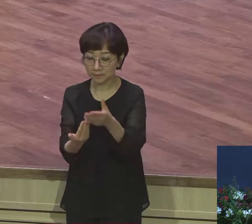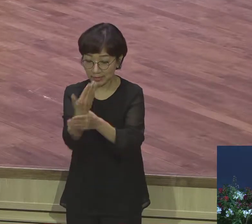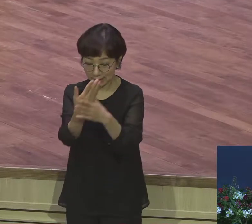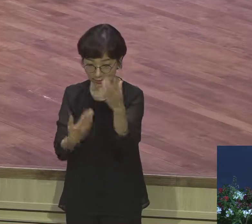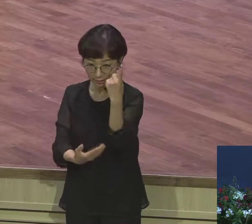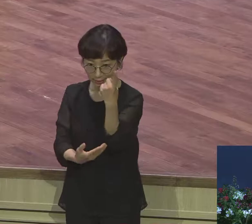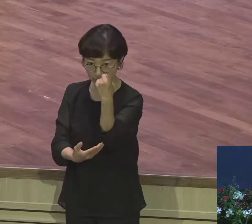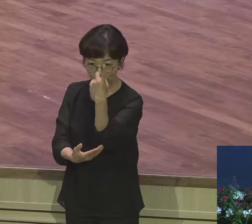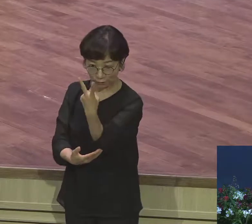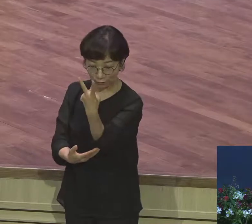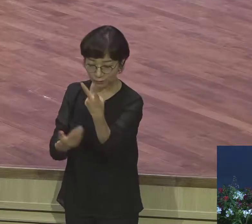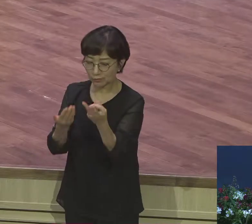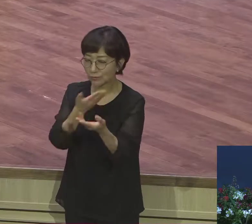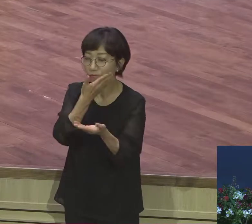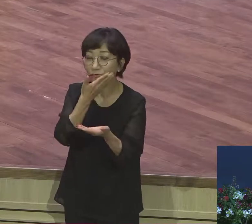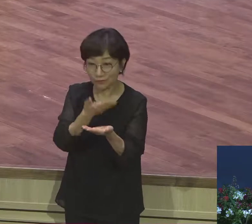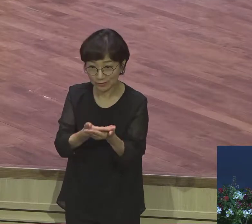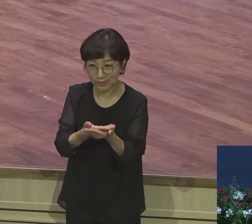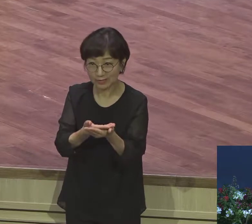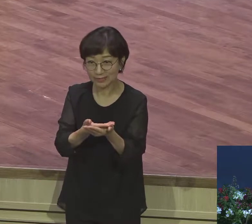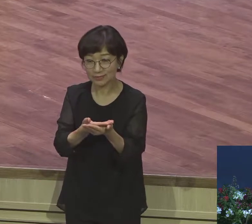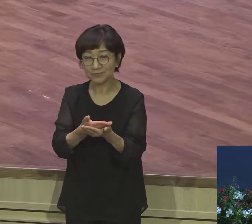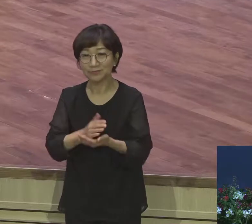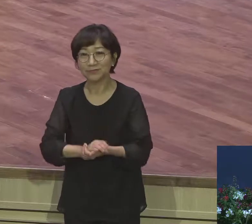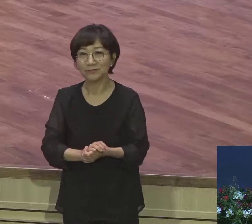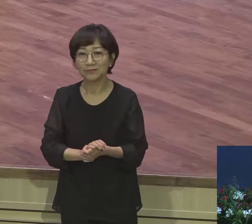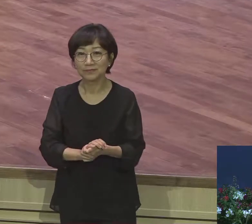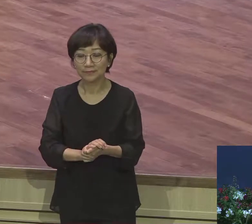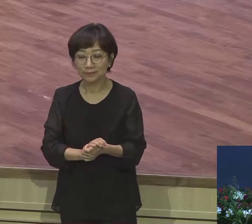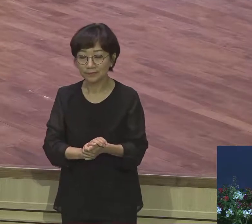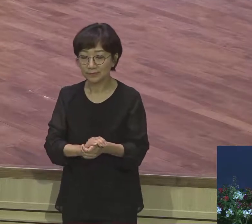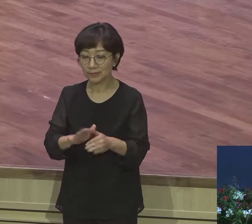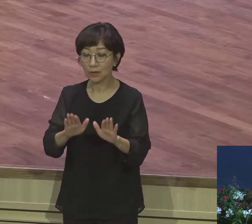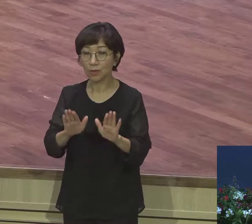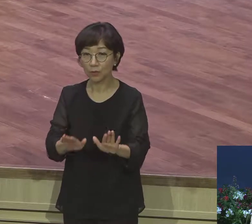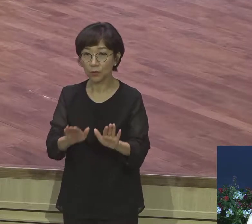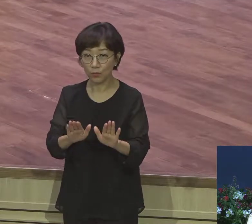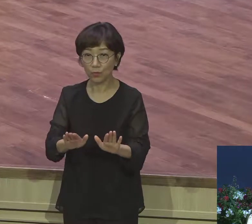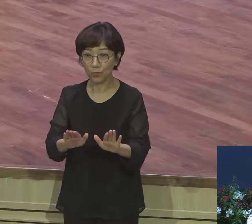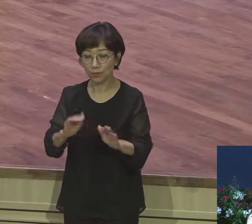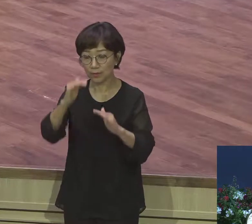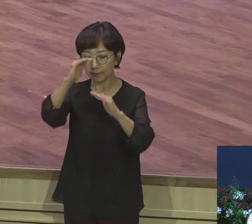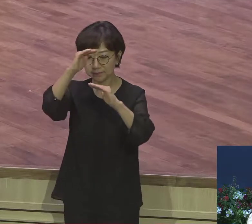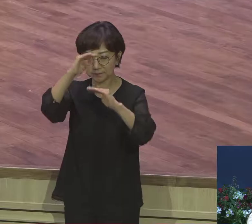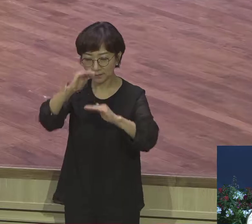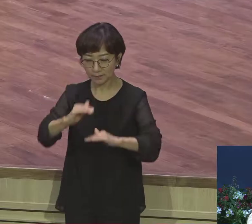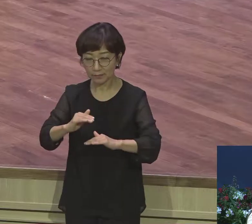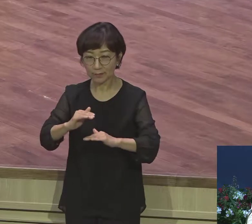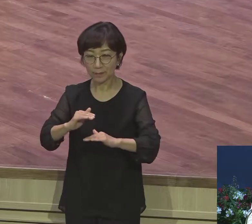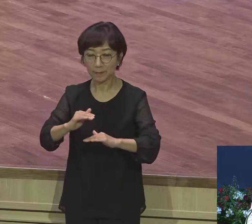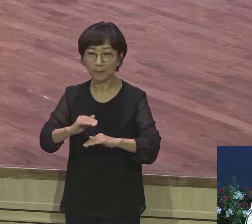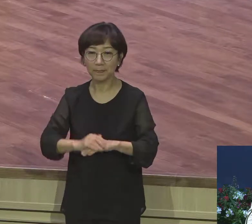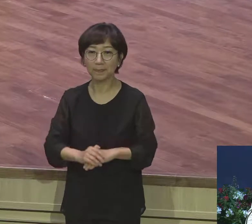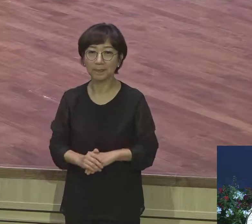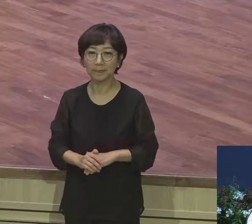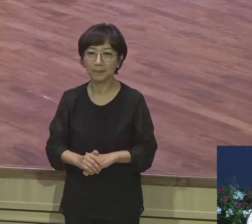의미가 있는데 오늘 내용이 보면 굉장히 더 극적인 내용이 나오죠 야곱이